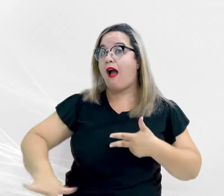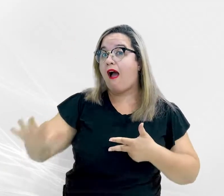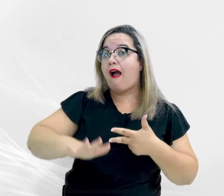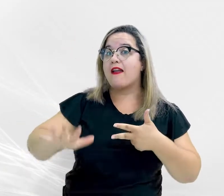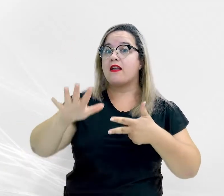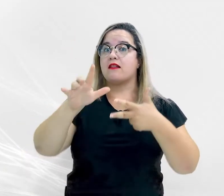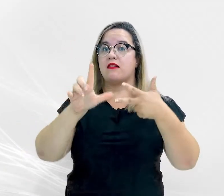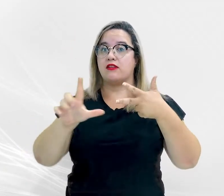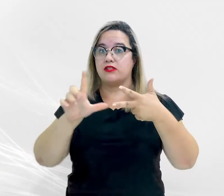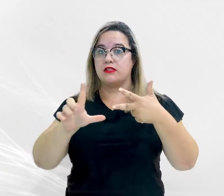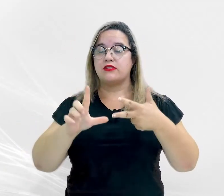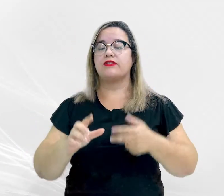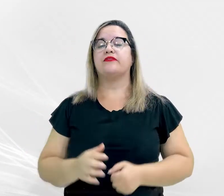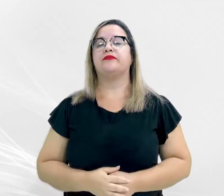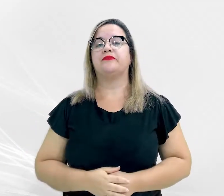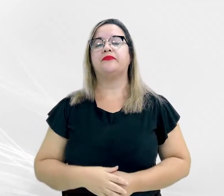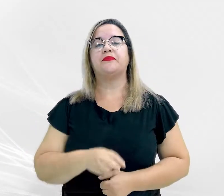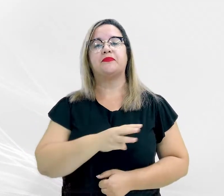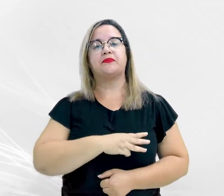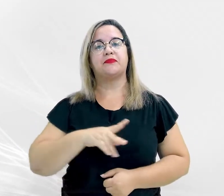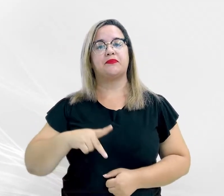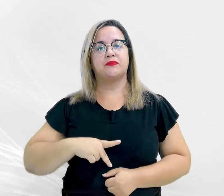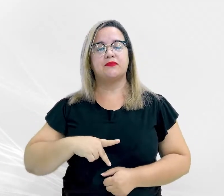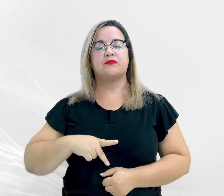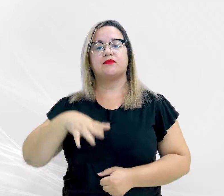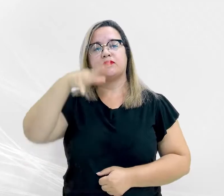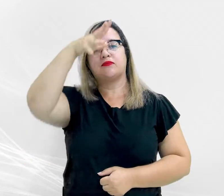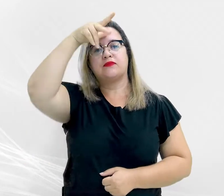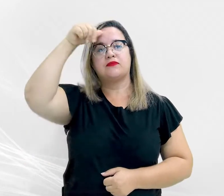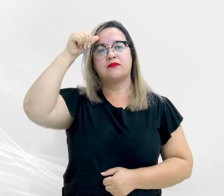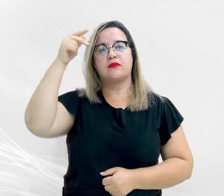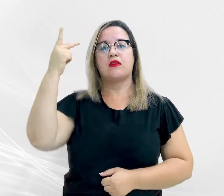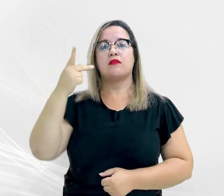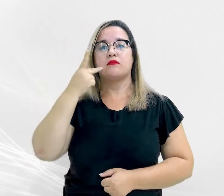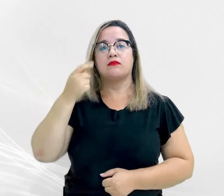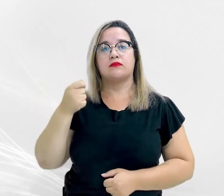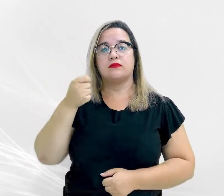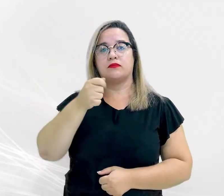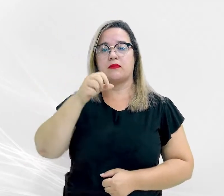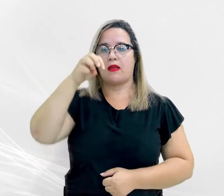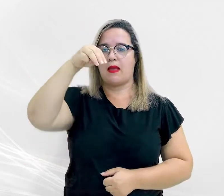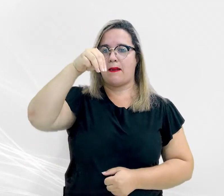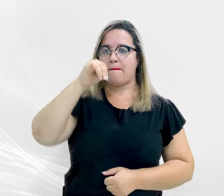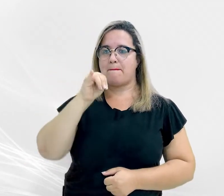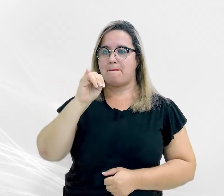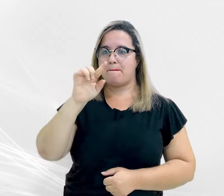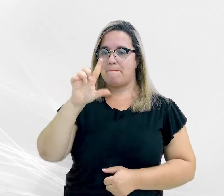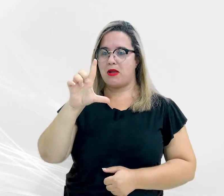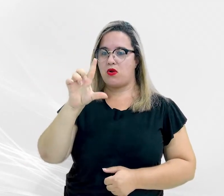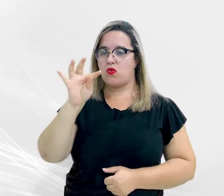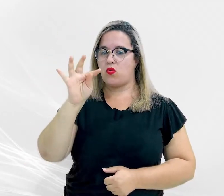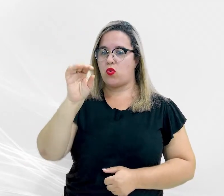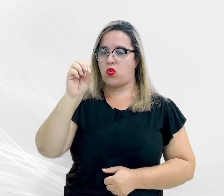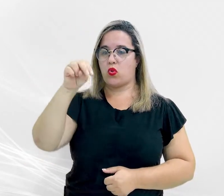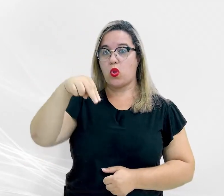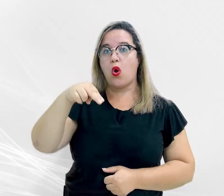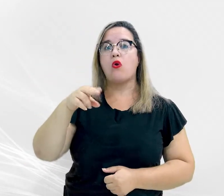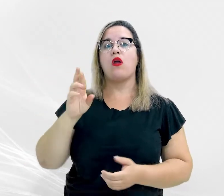Ministério Público de Mato Grosso, promotor Milton Matos da Silveira, representou na solenidade de inauguração o procurador-geral de